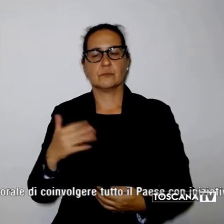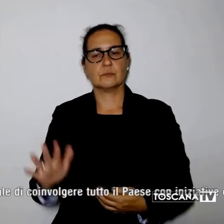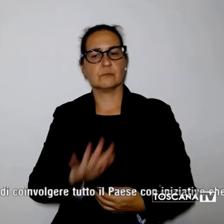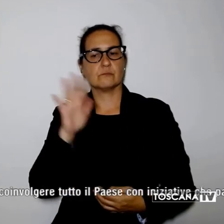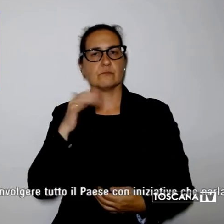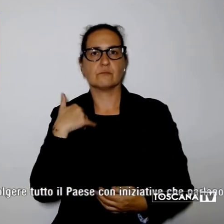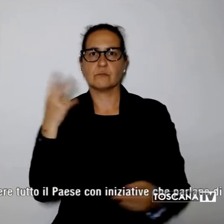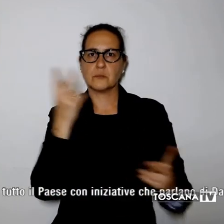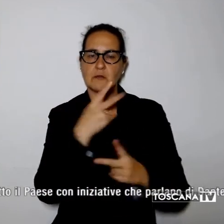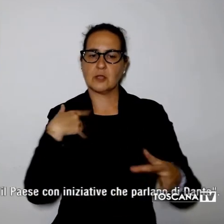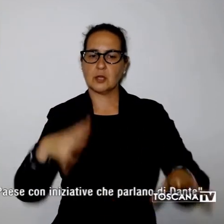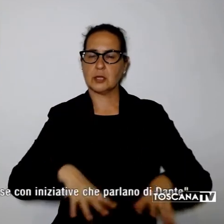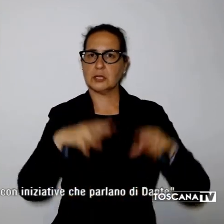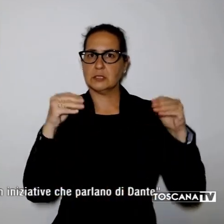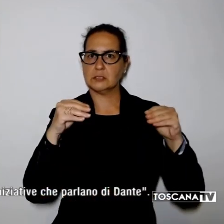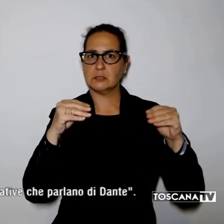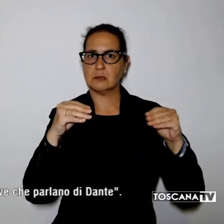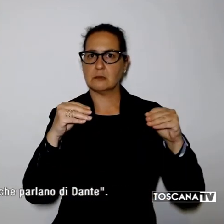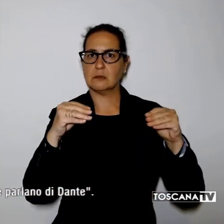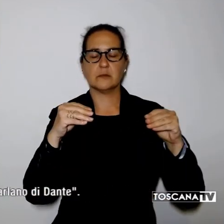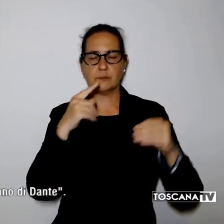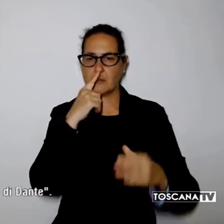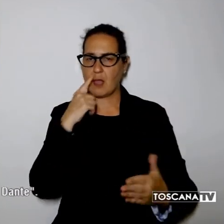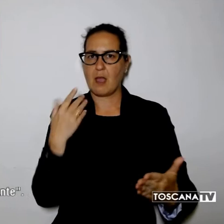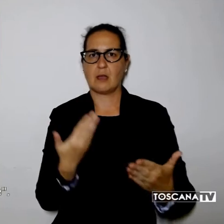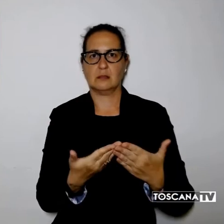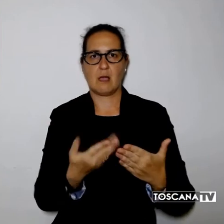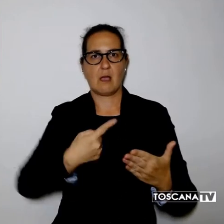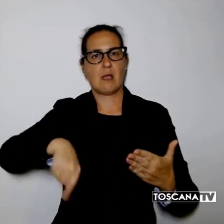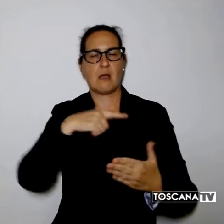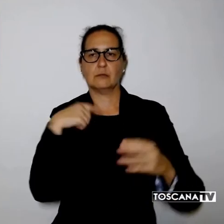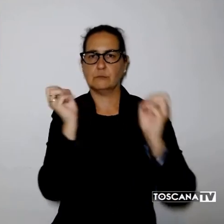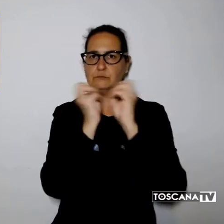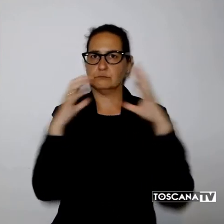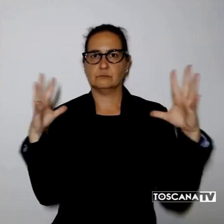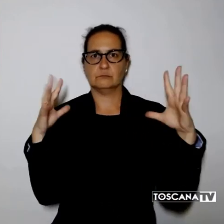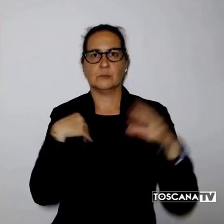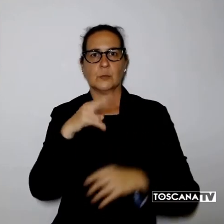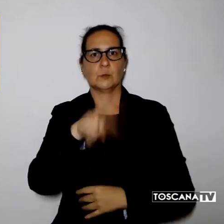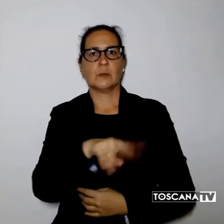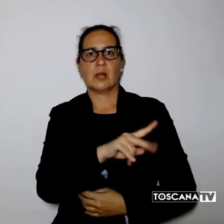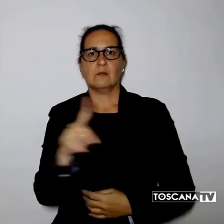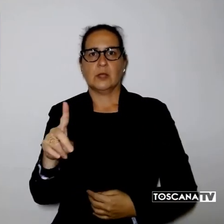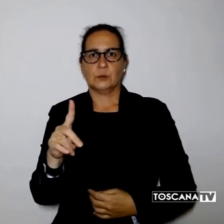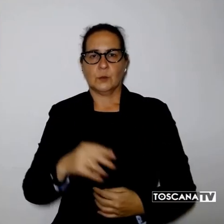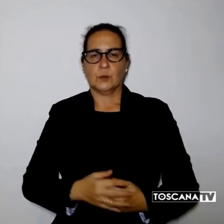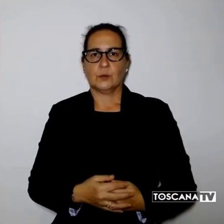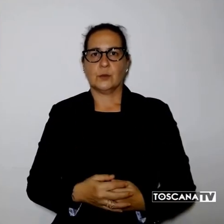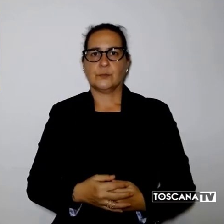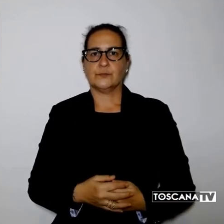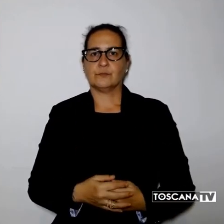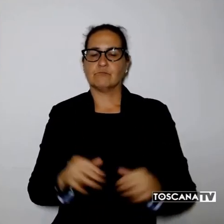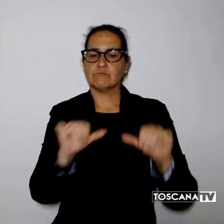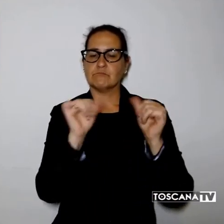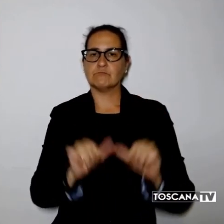ha aggiunto che corrisponde perfettamente a quello che abbiamo immaginato per il 2021, un modo corale di coinvolgere